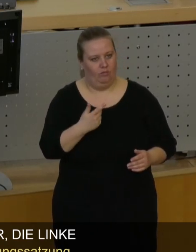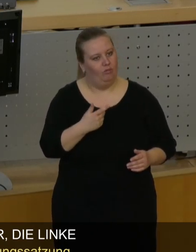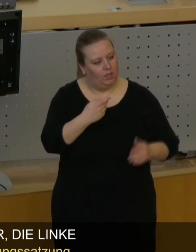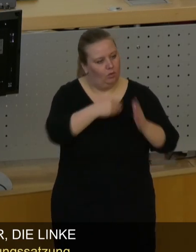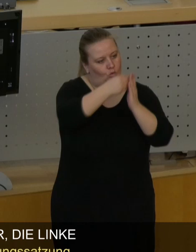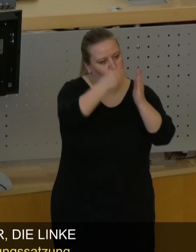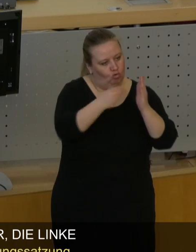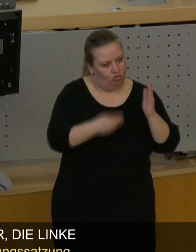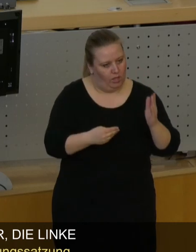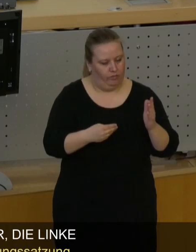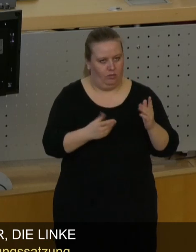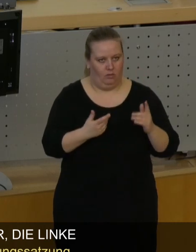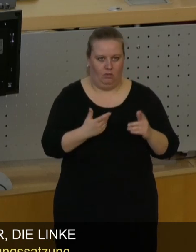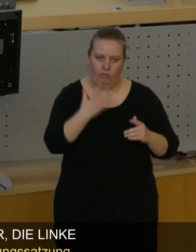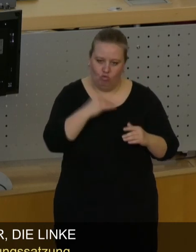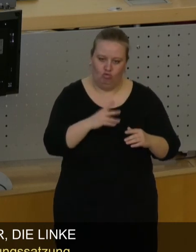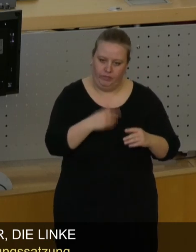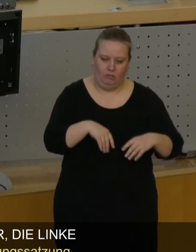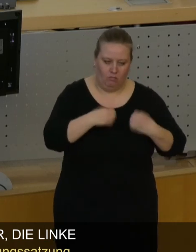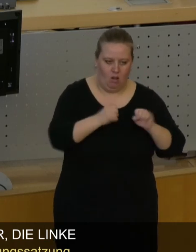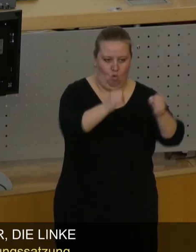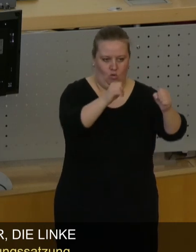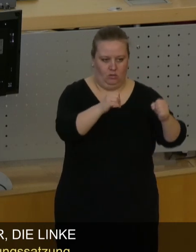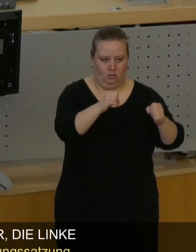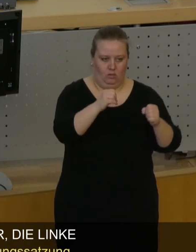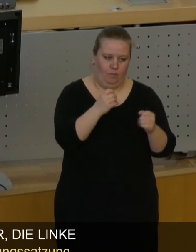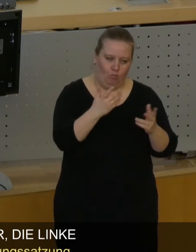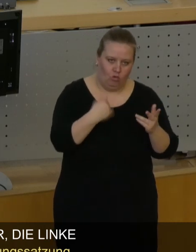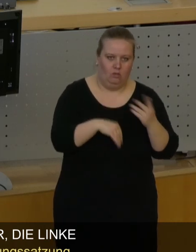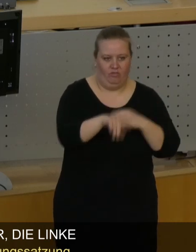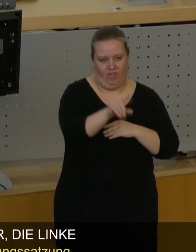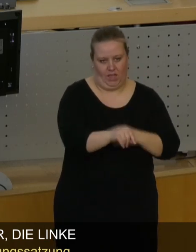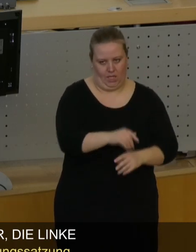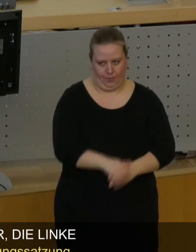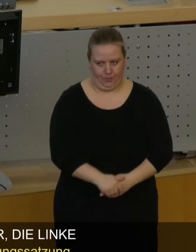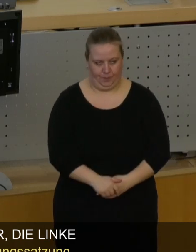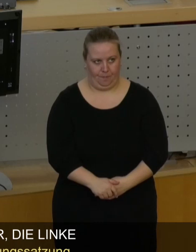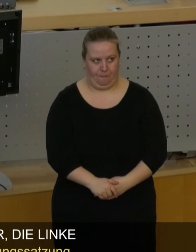Unterschriften, die nötig sind, um die Formate zu initiieren, erheblich geringer sind.